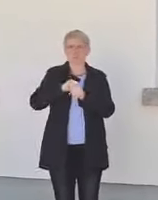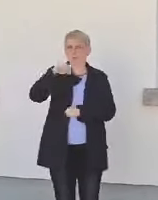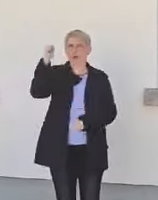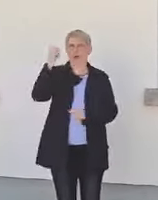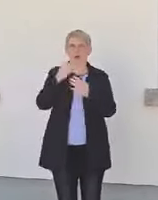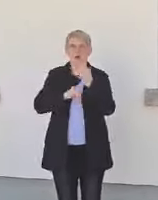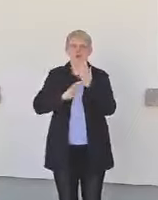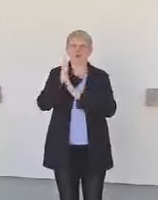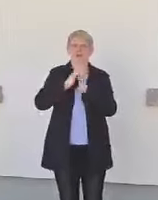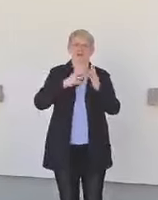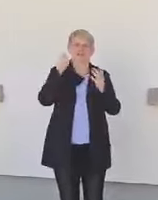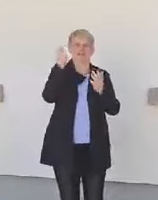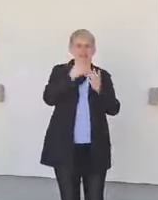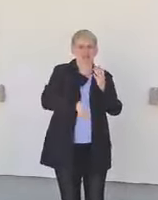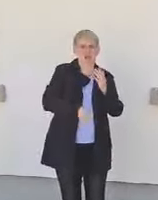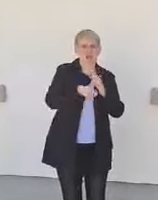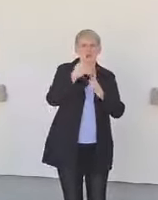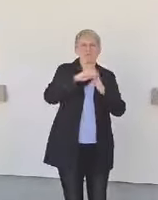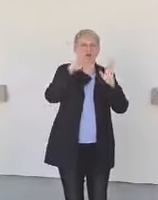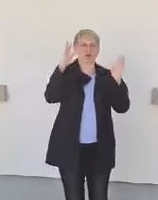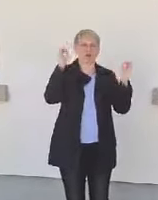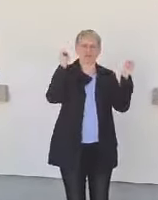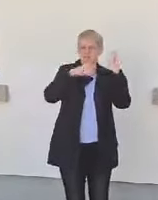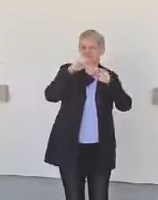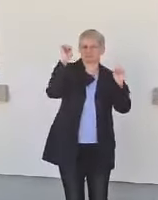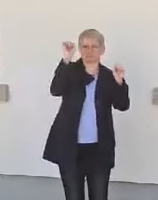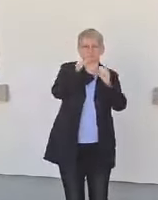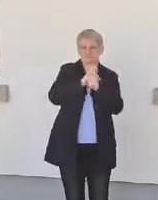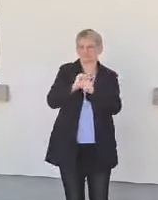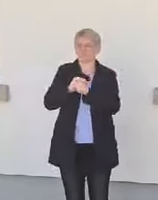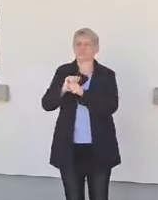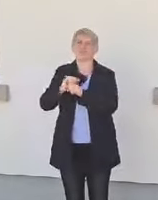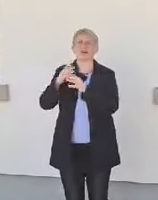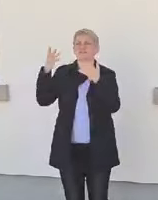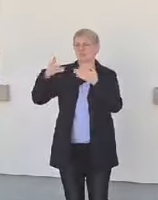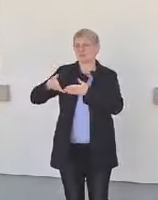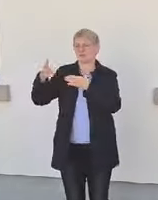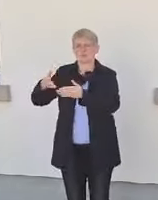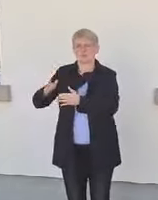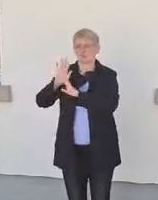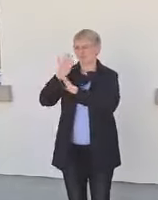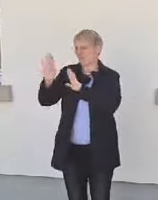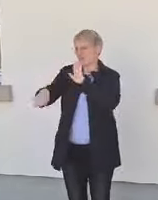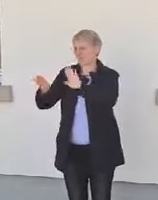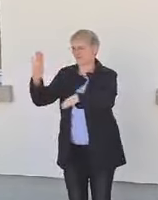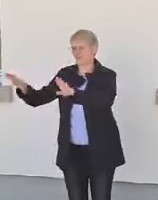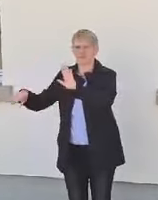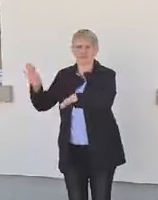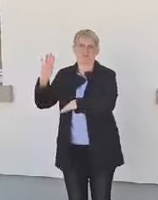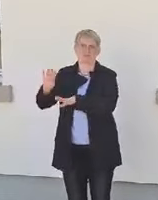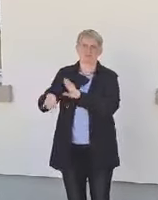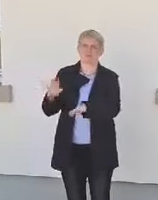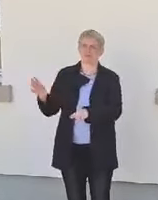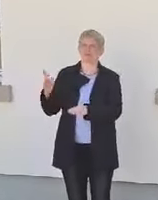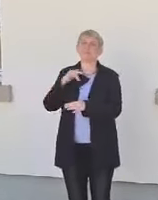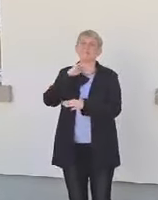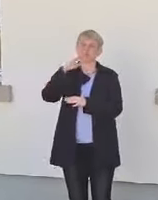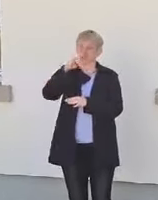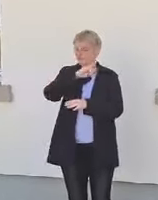jüdische Friedhöfe geschändet und mehrere tausend vorwiegend jüdische Männer in Haft genommen. Auch David Ludwig